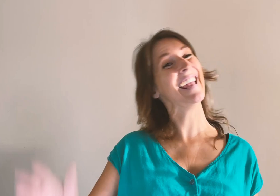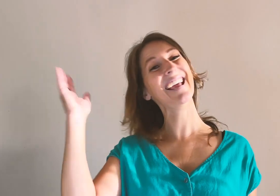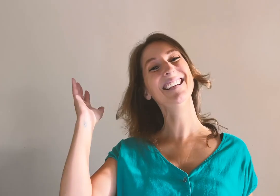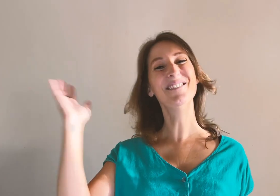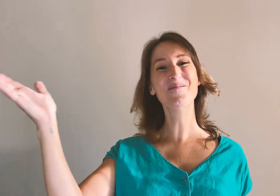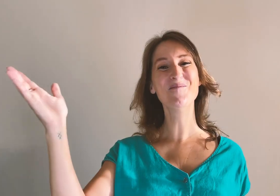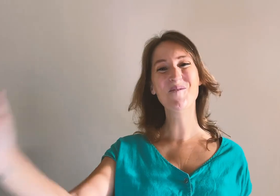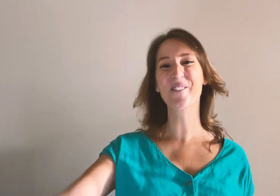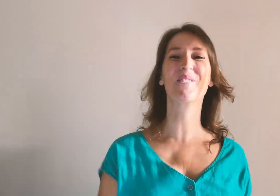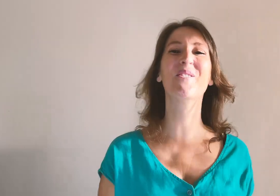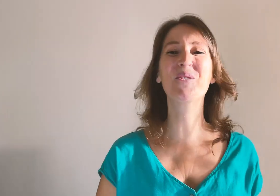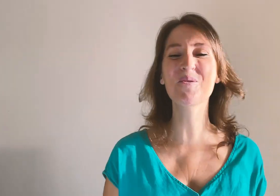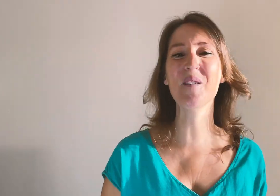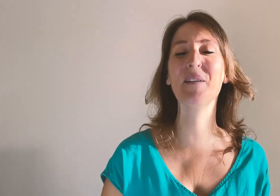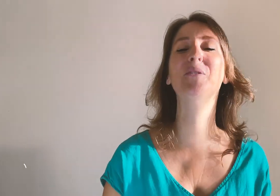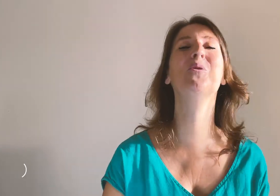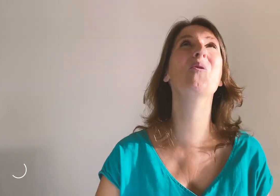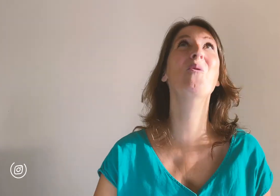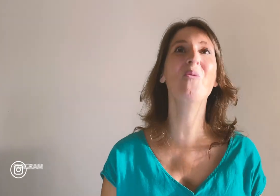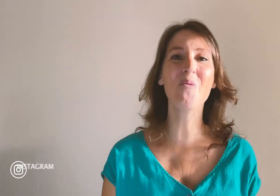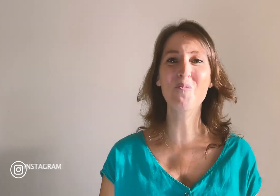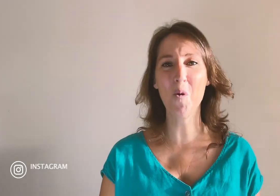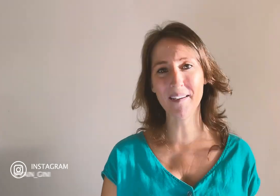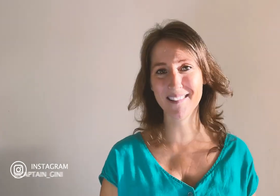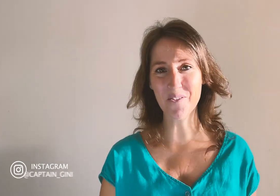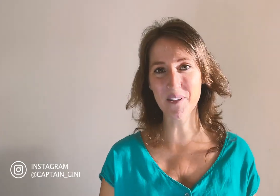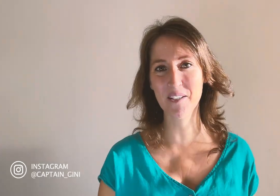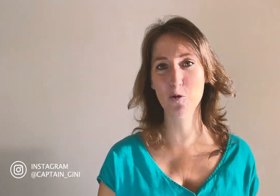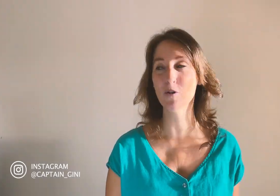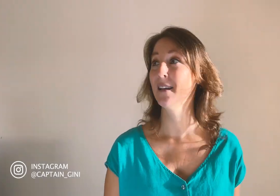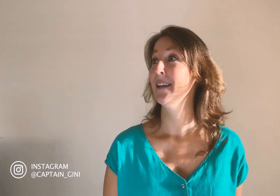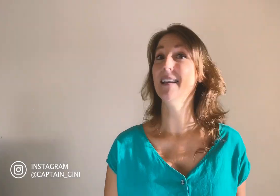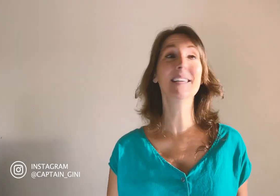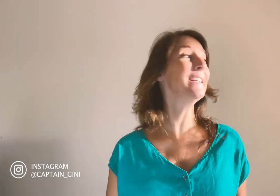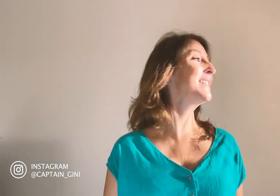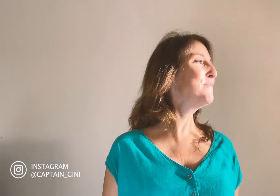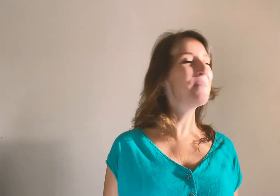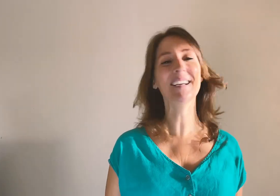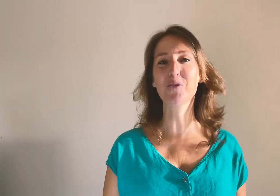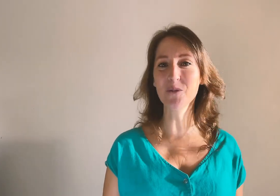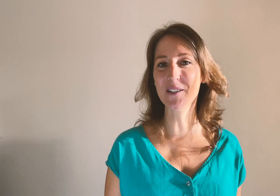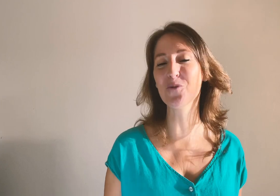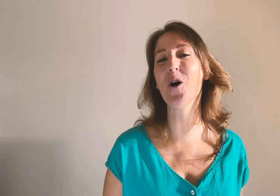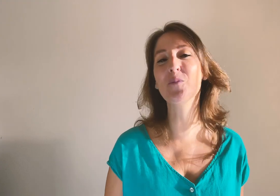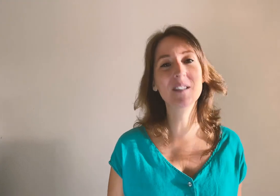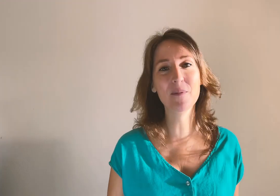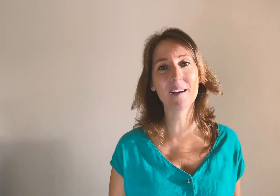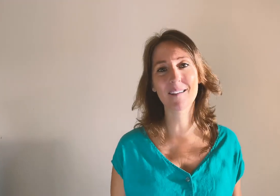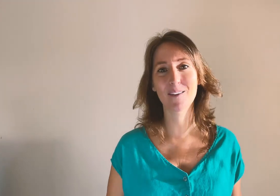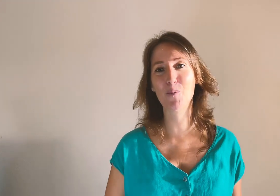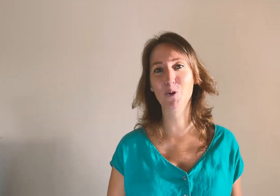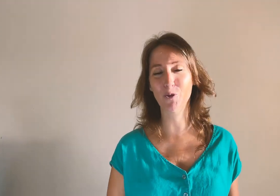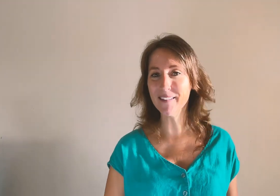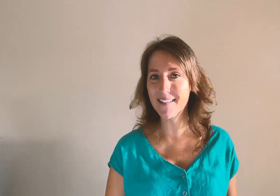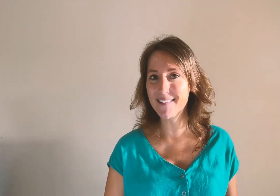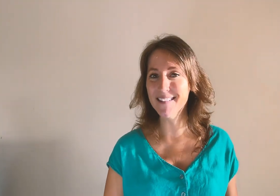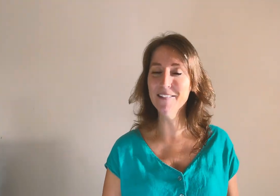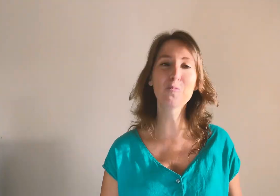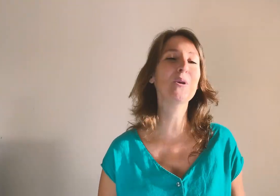Hello ! On se retrouve après de longs mois sans vidéo et je n pas les conditions optimales pour tourner celle-ci, mais